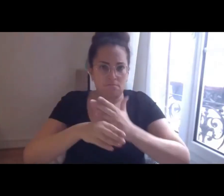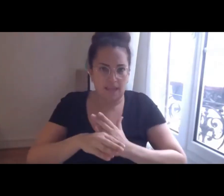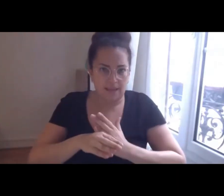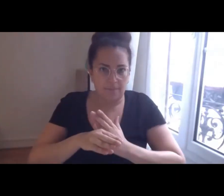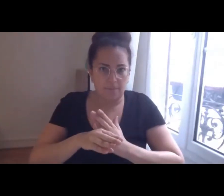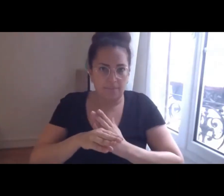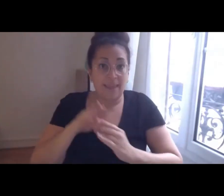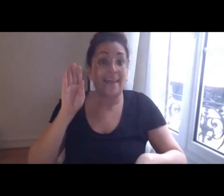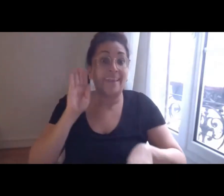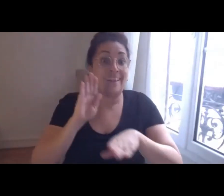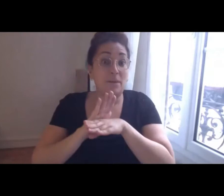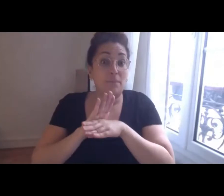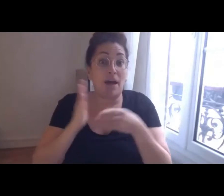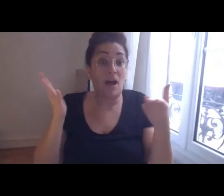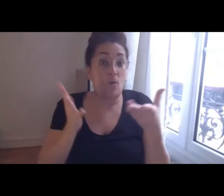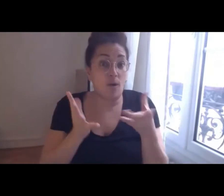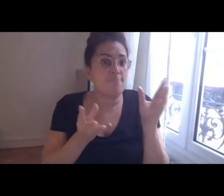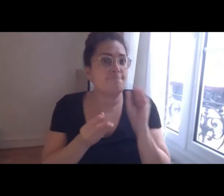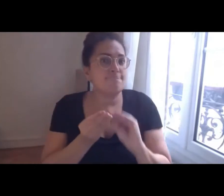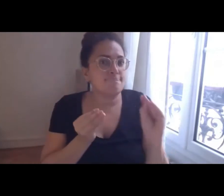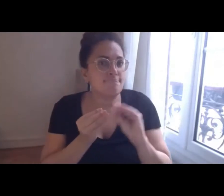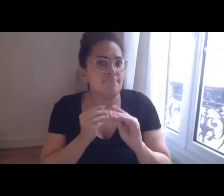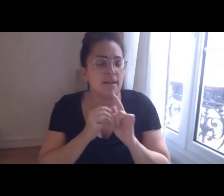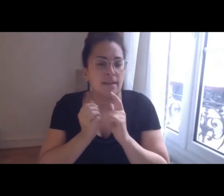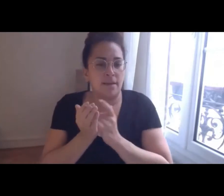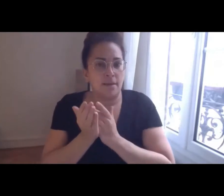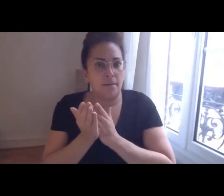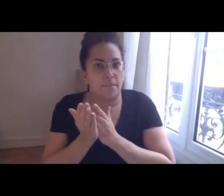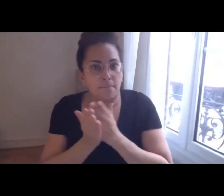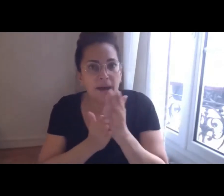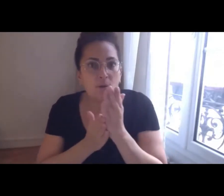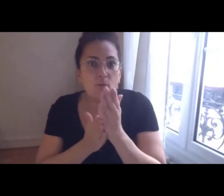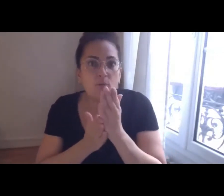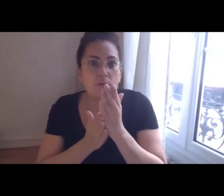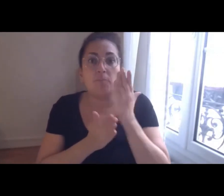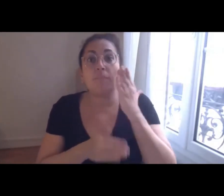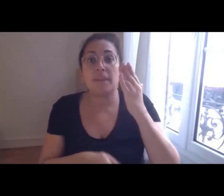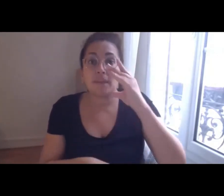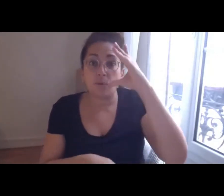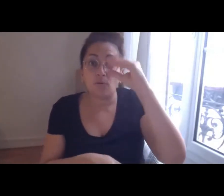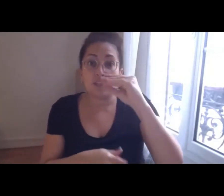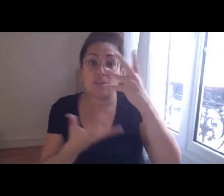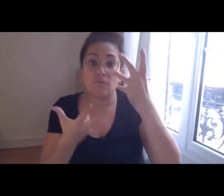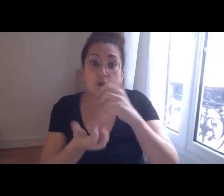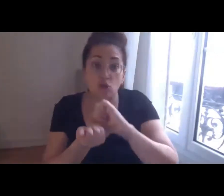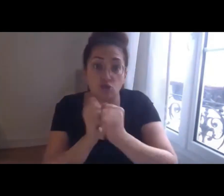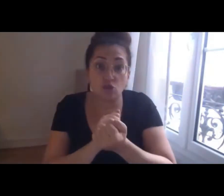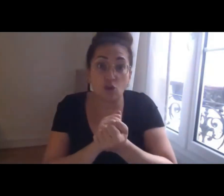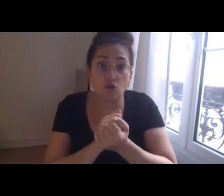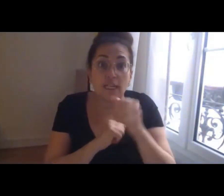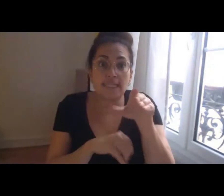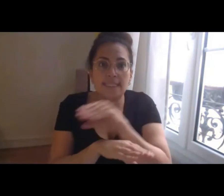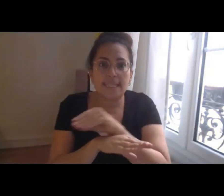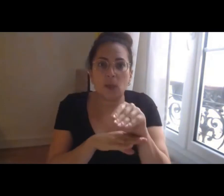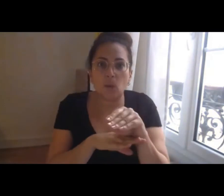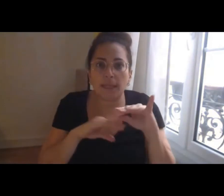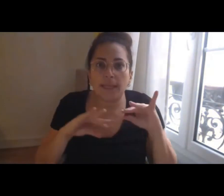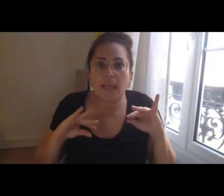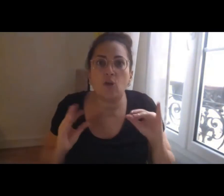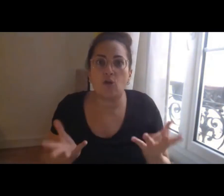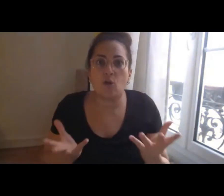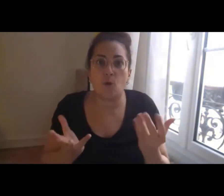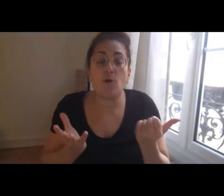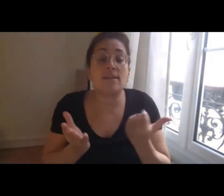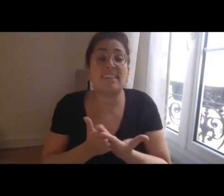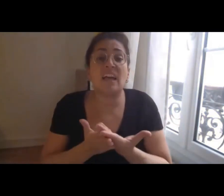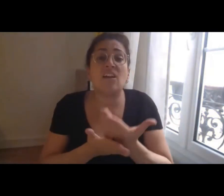qui est la sécurisation des parcours et des transitions professionnelles. Alors, c'est un axe important de l'action